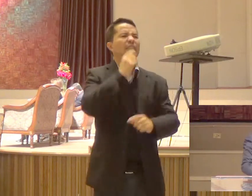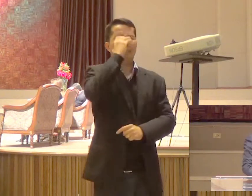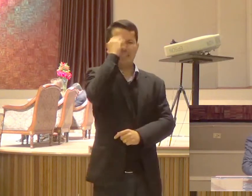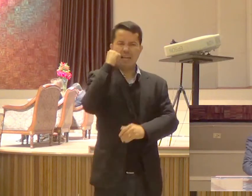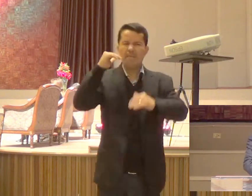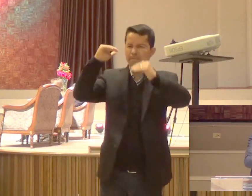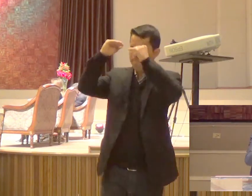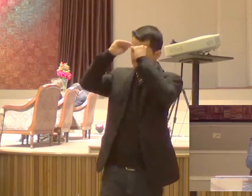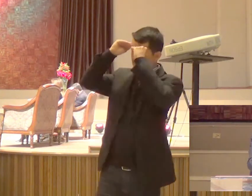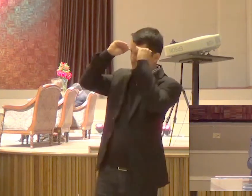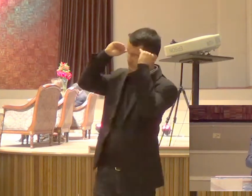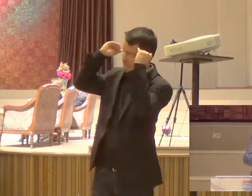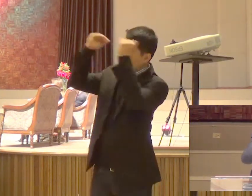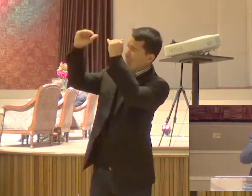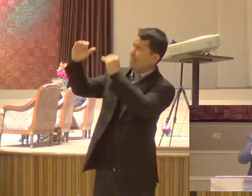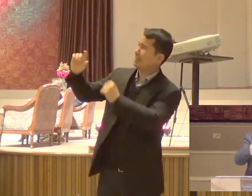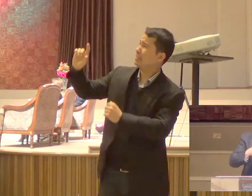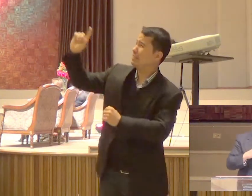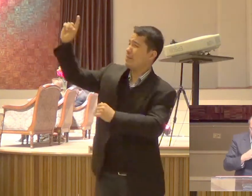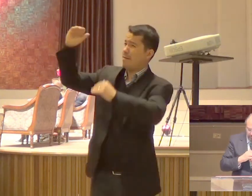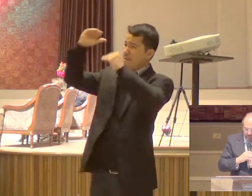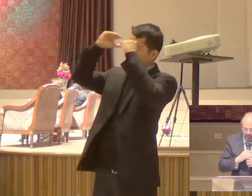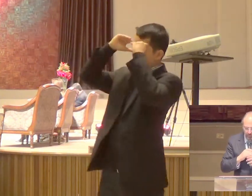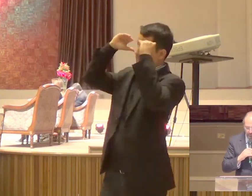o Senhor Ele obedece ao Senhor Porque o Senhor o chamou